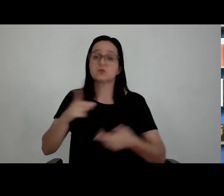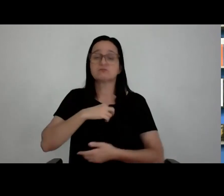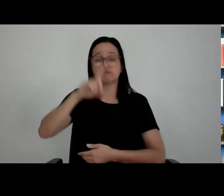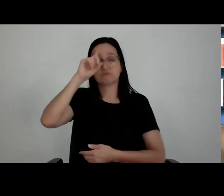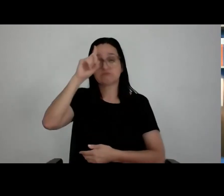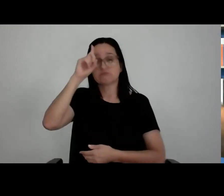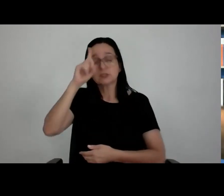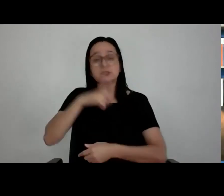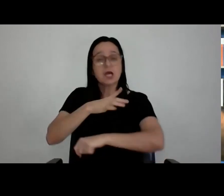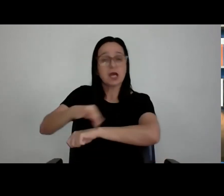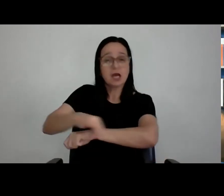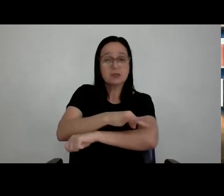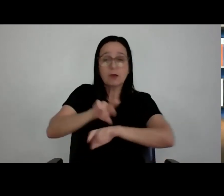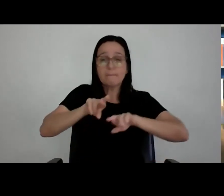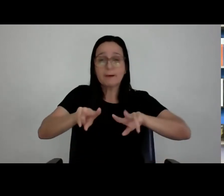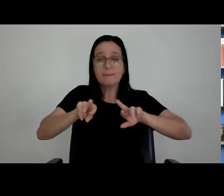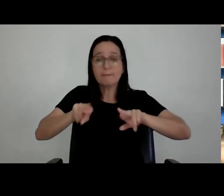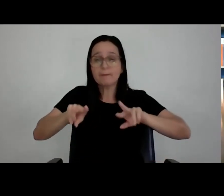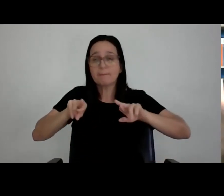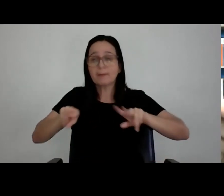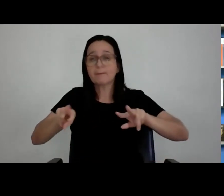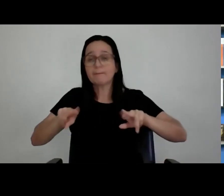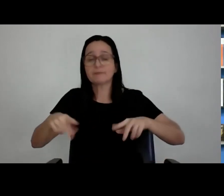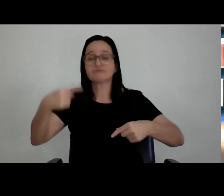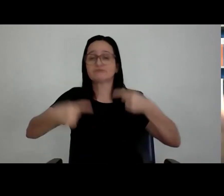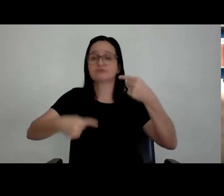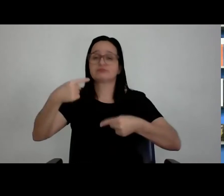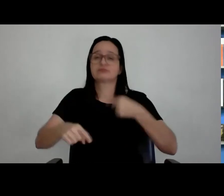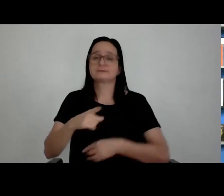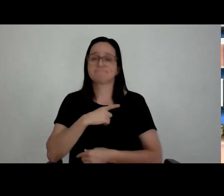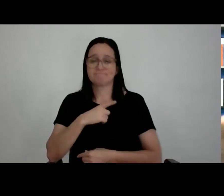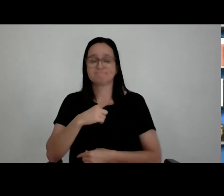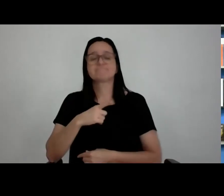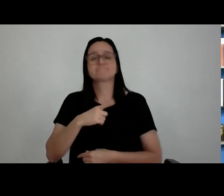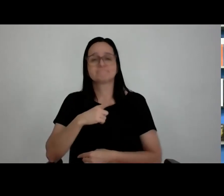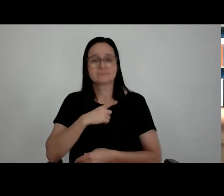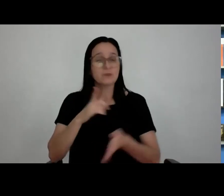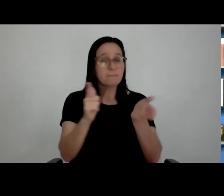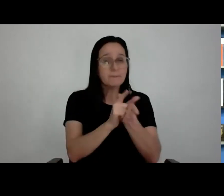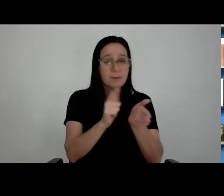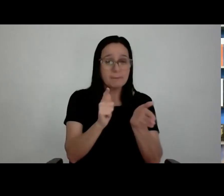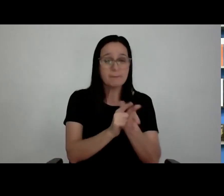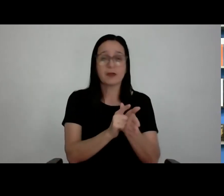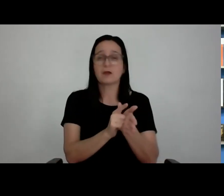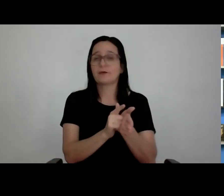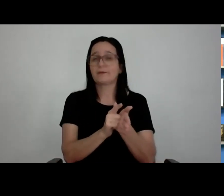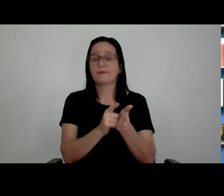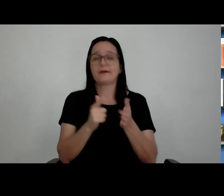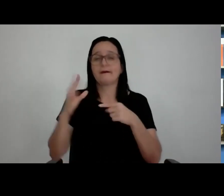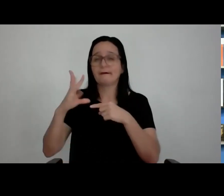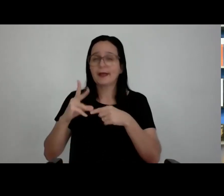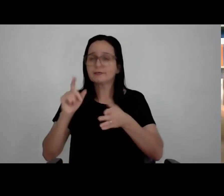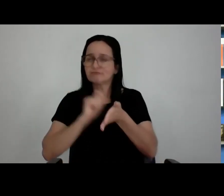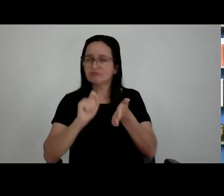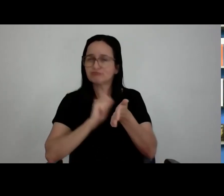são muitos itens discutidos. Então, o hábito de carregar um papel, carregar um bloco, carregar uma caneta, sentar na reunião, anotar,